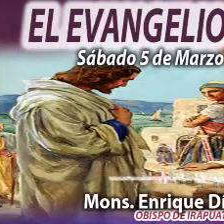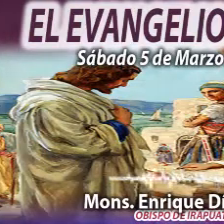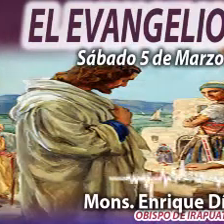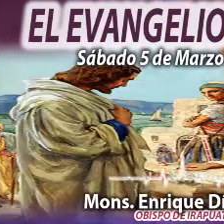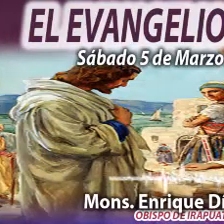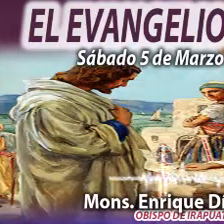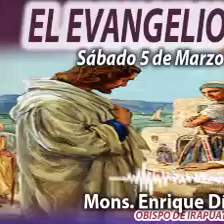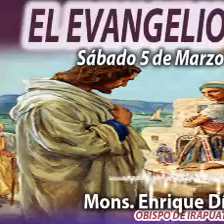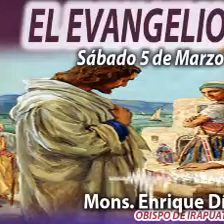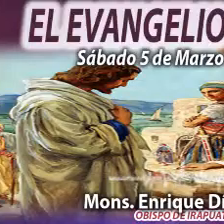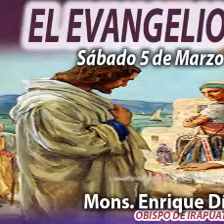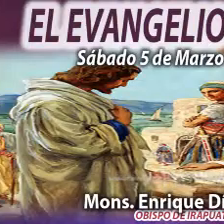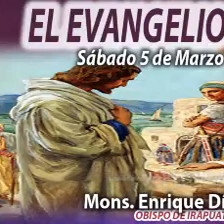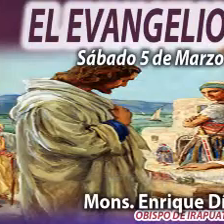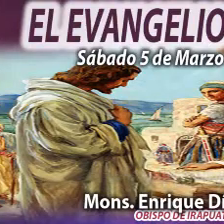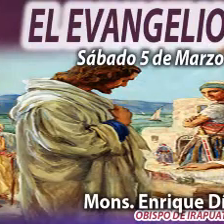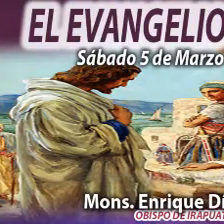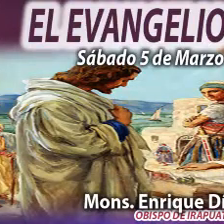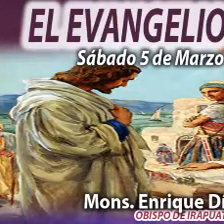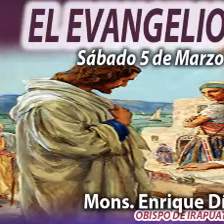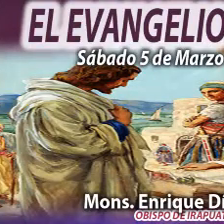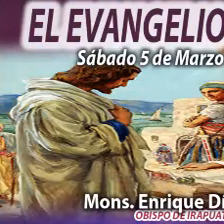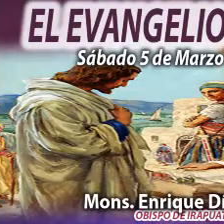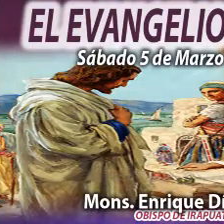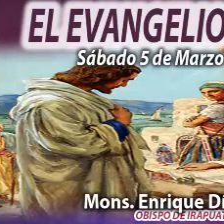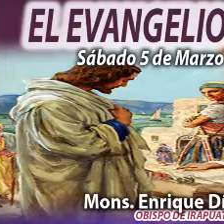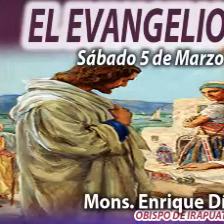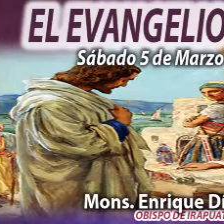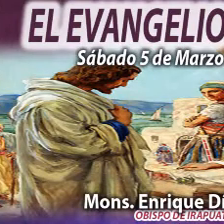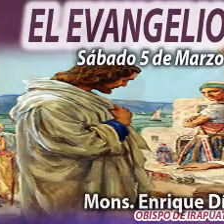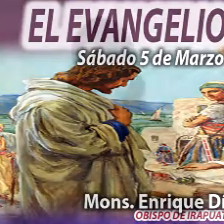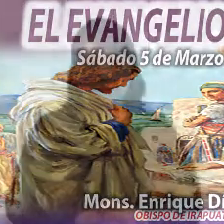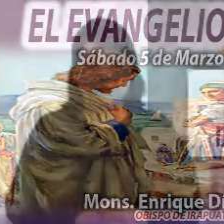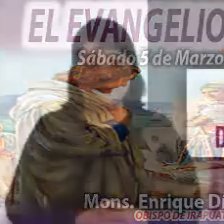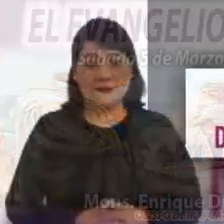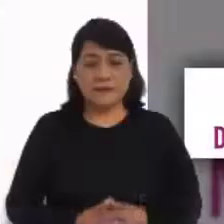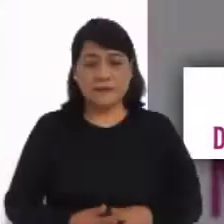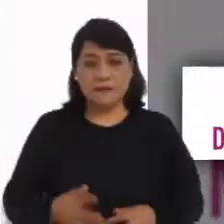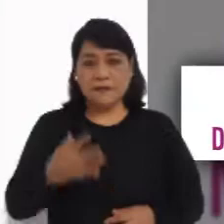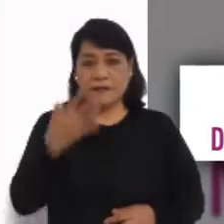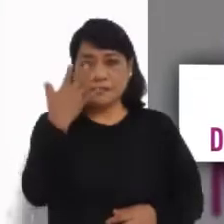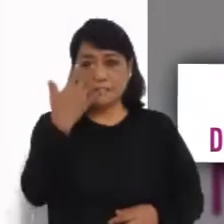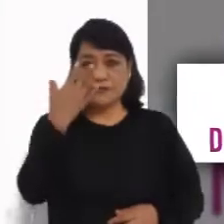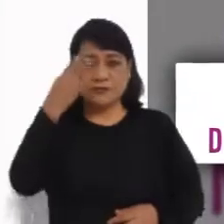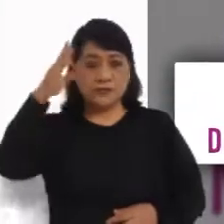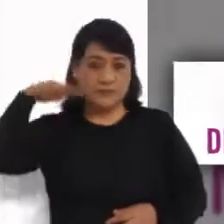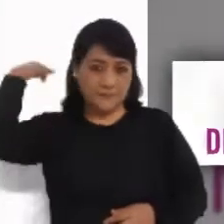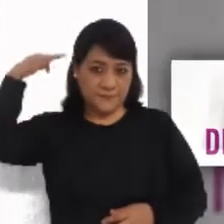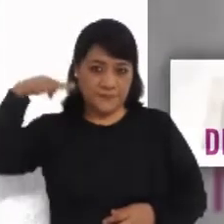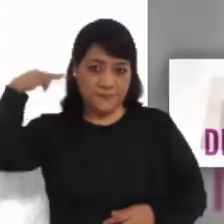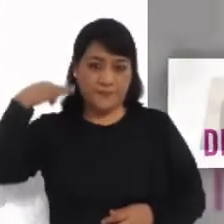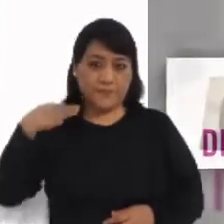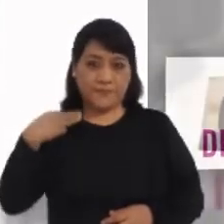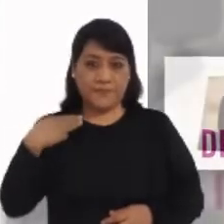Jesús en tu vida. Descubramos de qué manera Jesús nos dice, yo estoy contigo. 5 de marzo